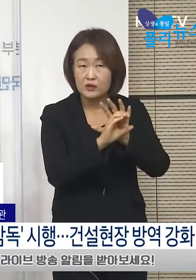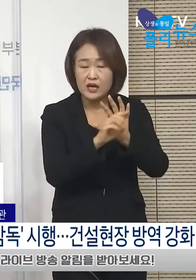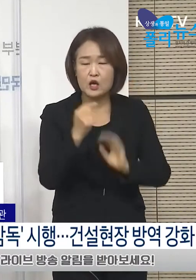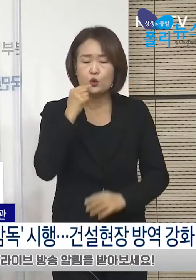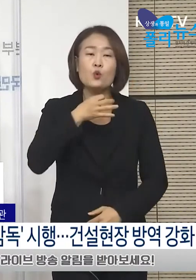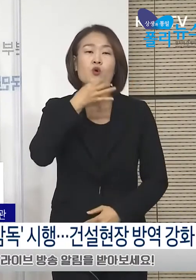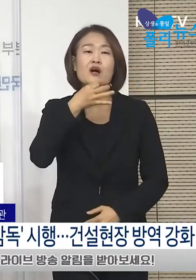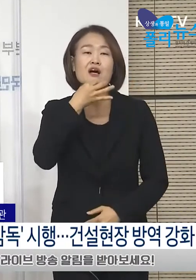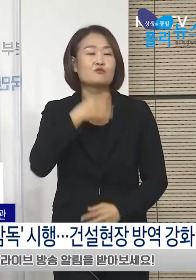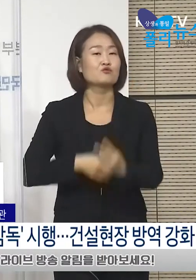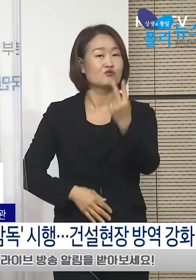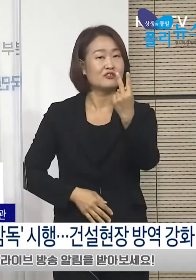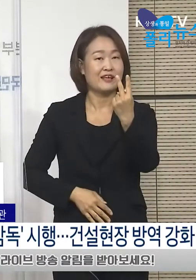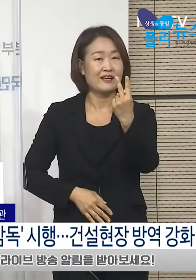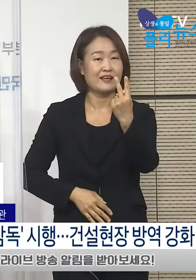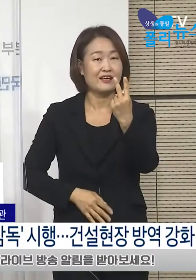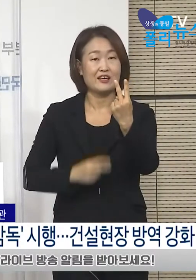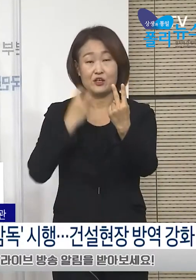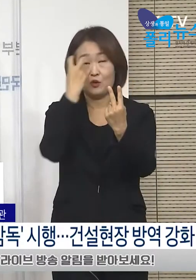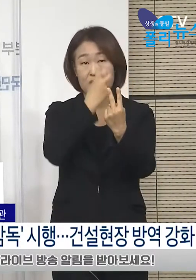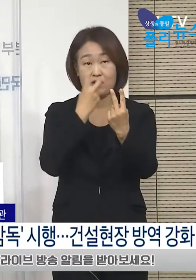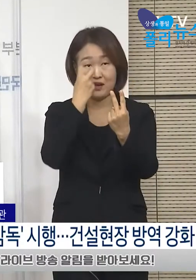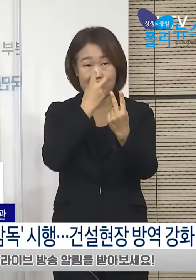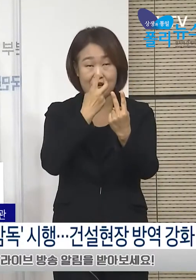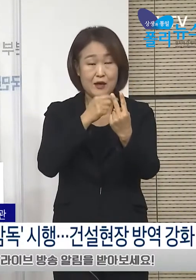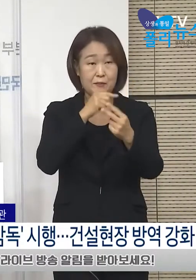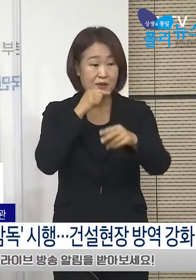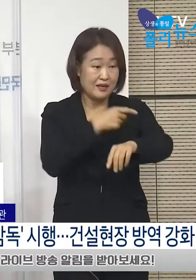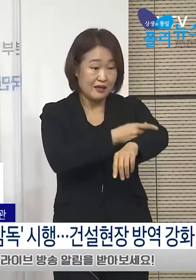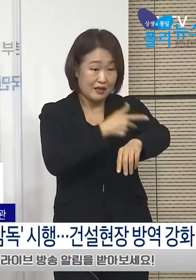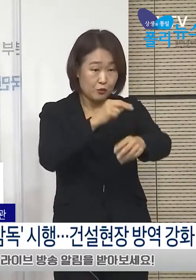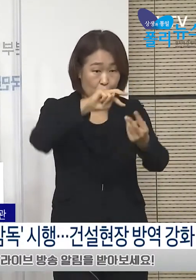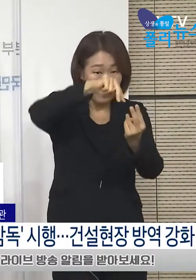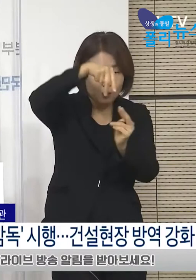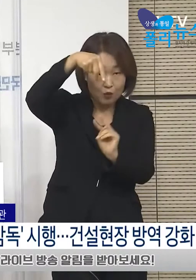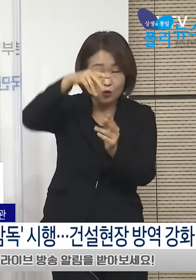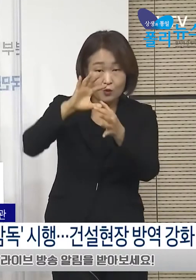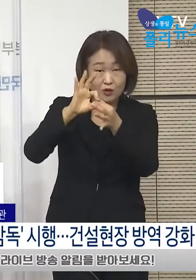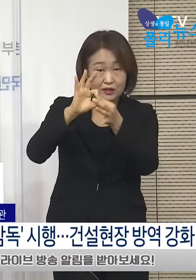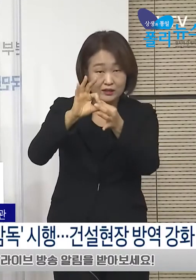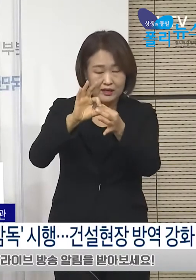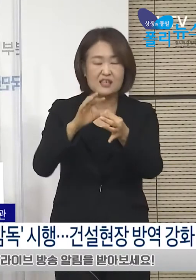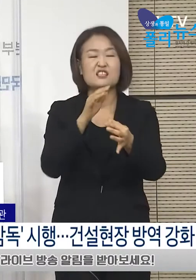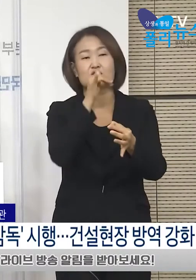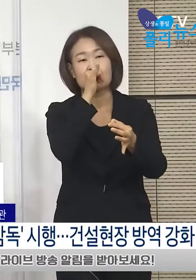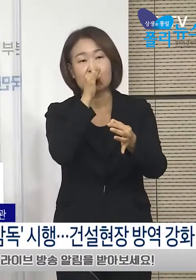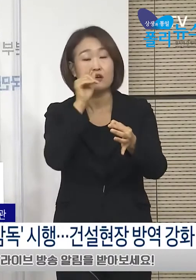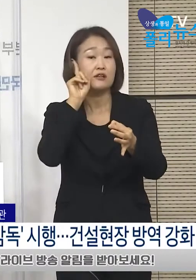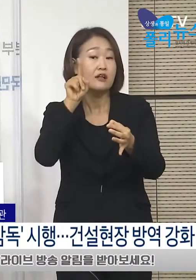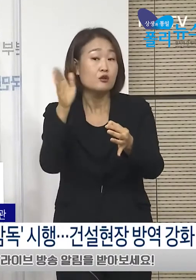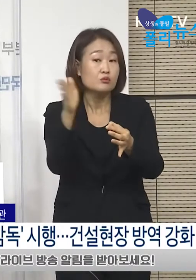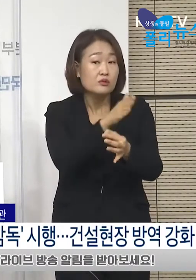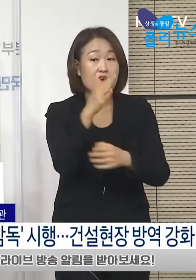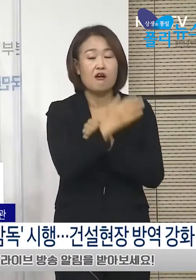수 있는 유전자 검사에 내일부터 건강보험을 적용합니다.